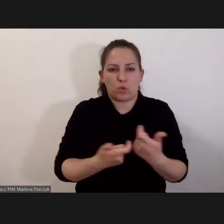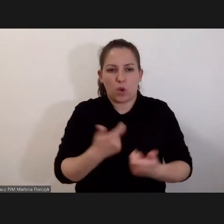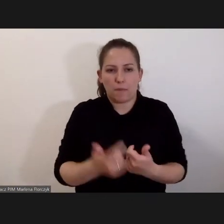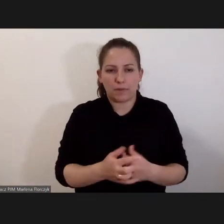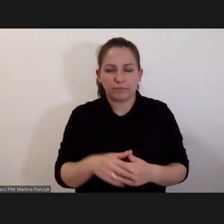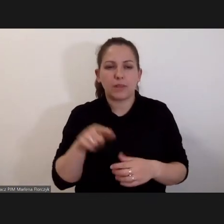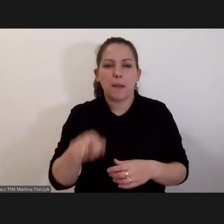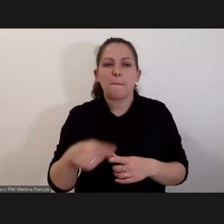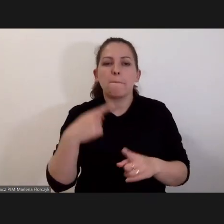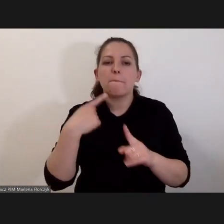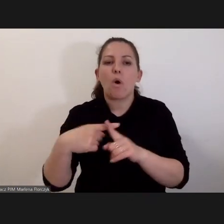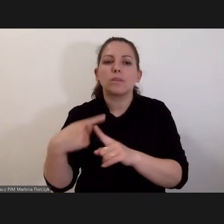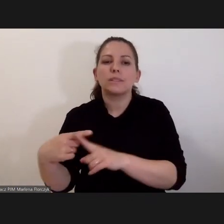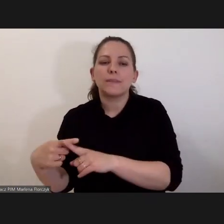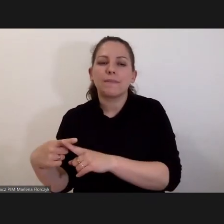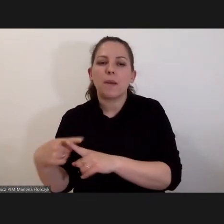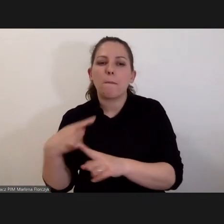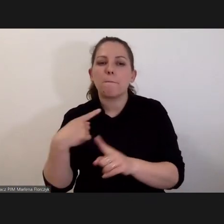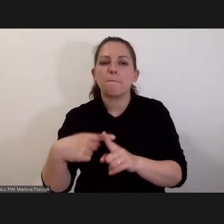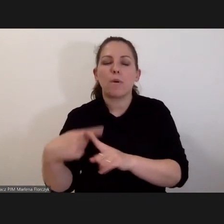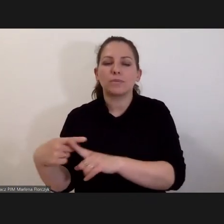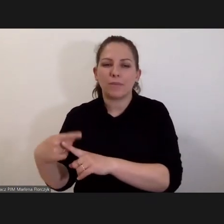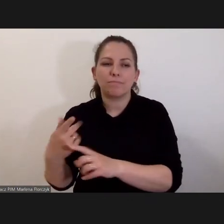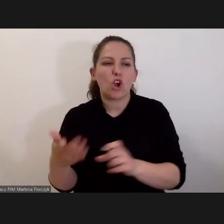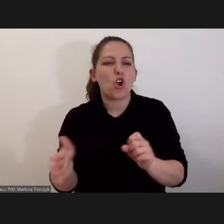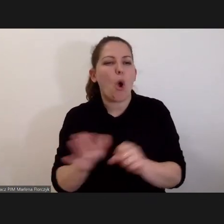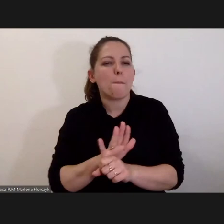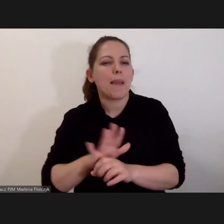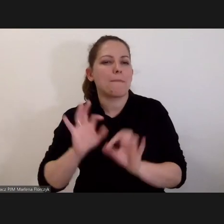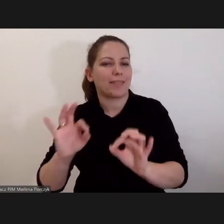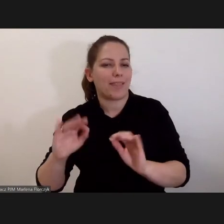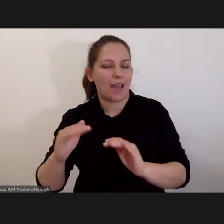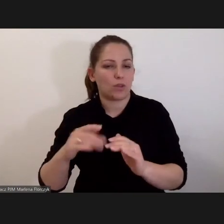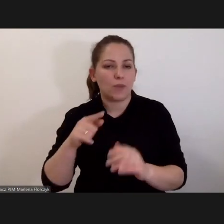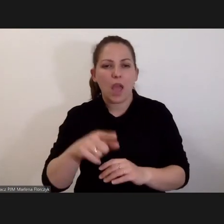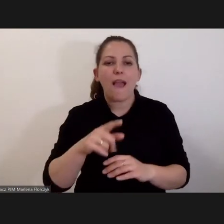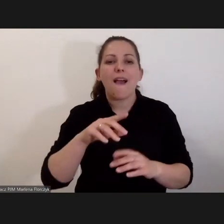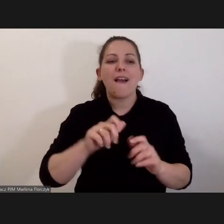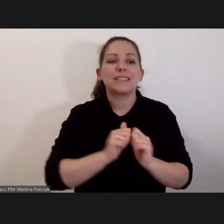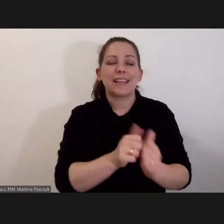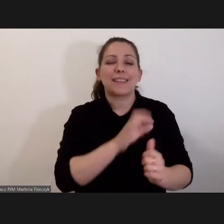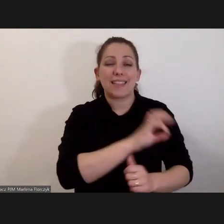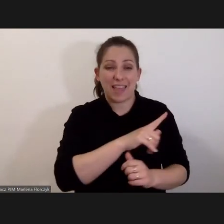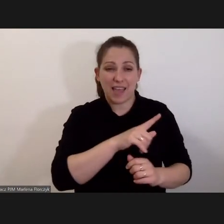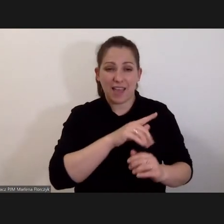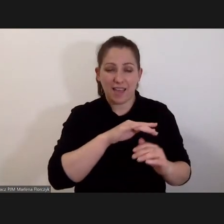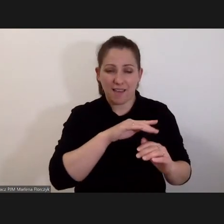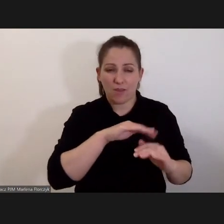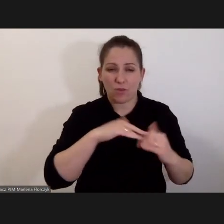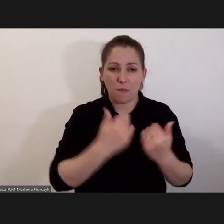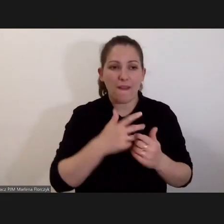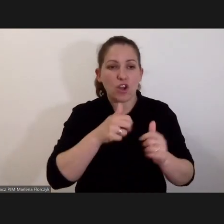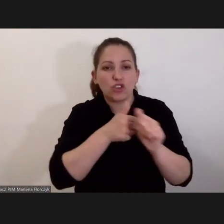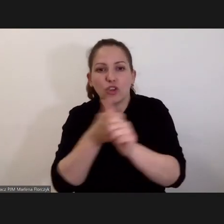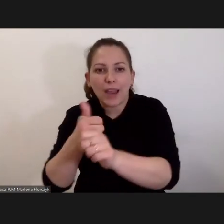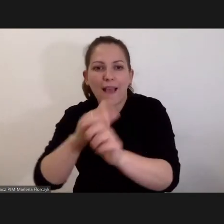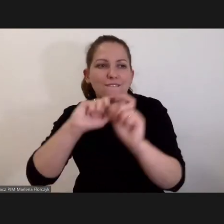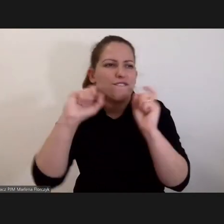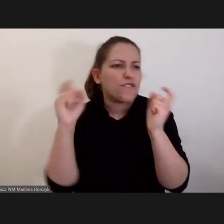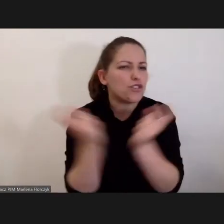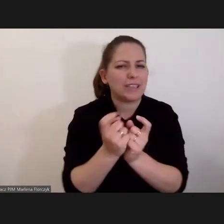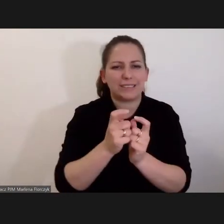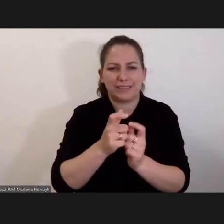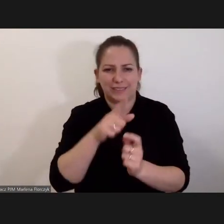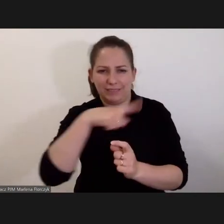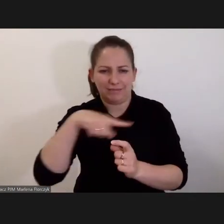nazywamy tą pozytywną komplementarnością. Funkcja Trybunału niekoniecznie polega na tym, żeby wścigać wszystkich sprawców zbrodni,